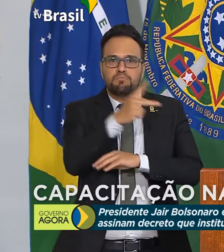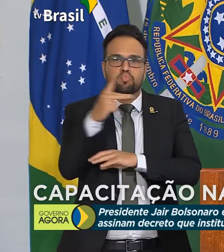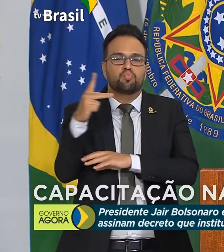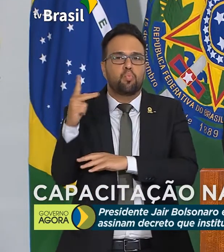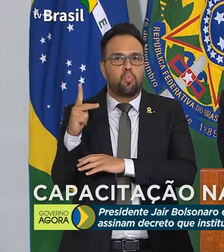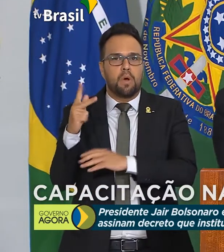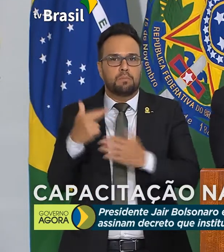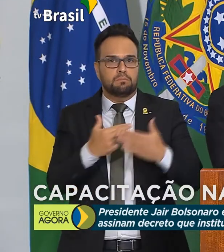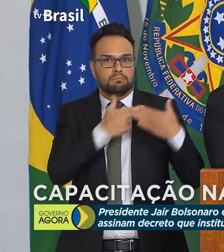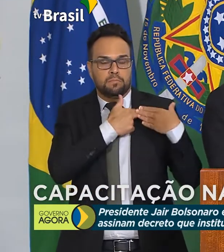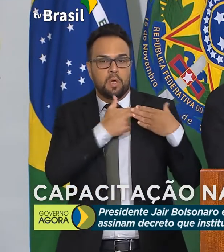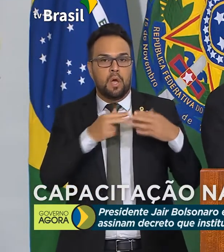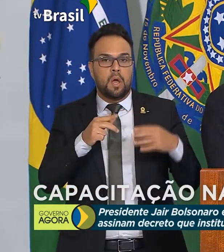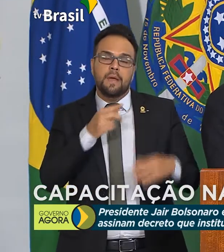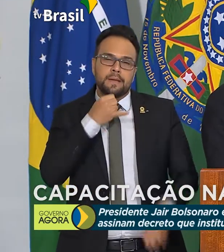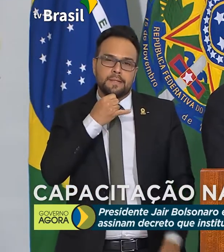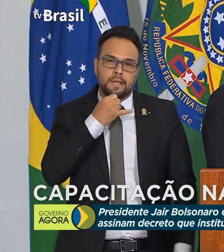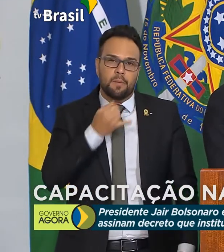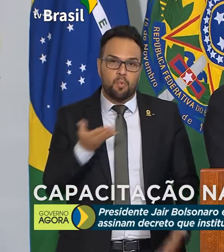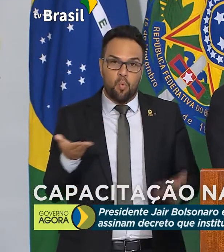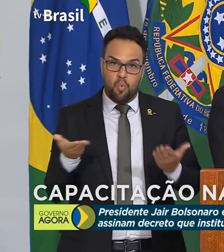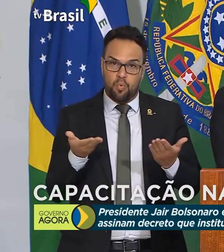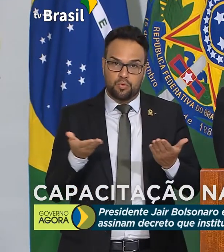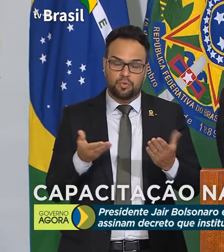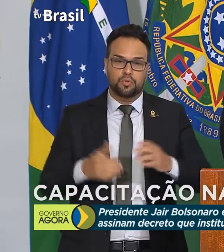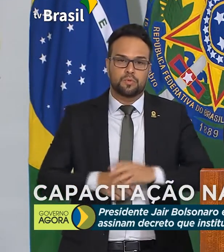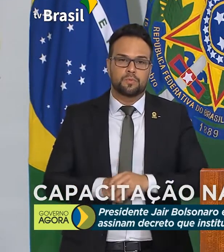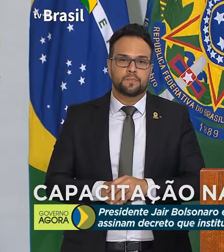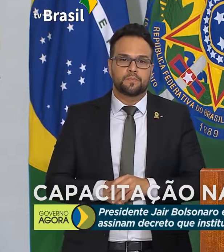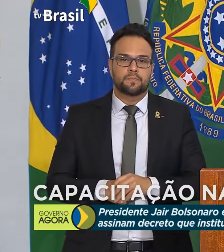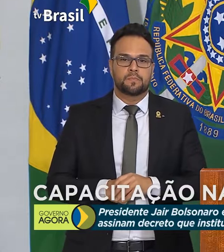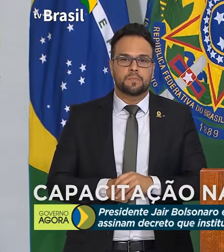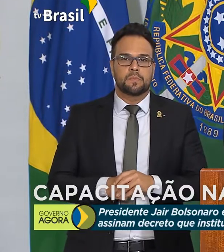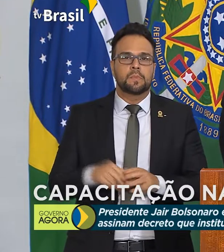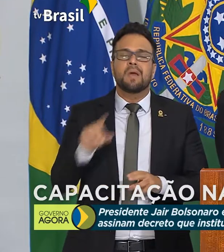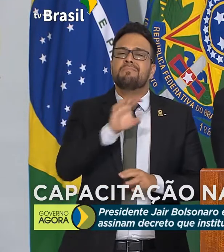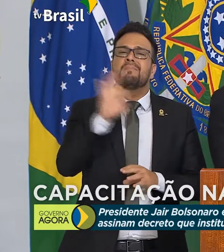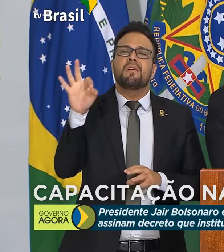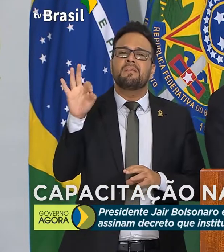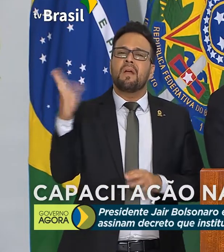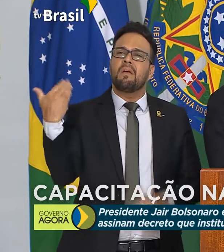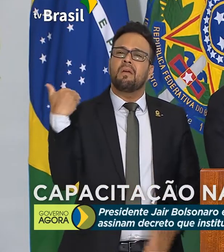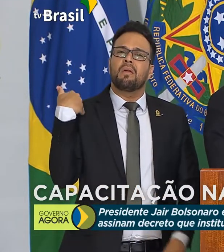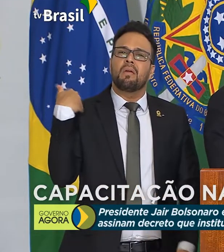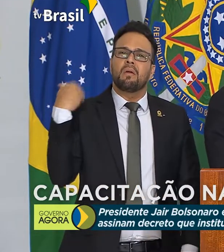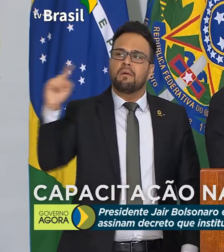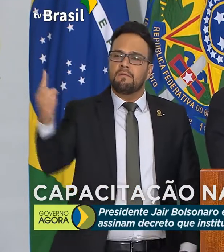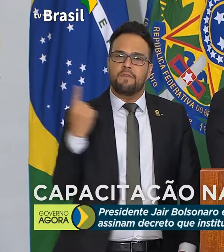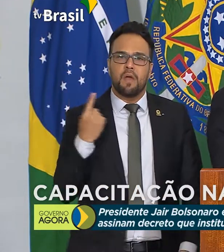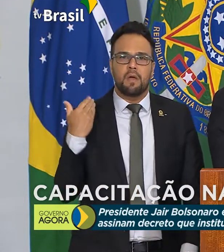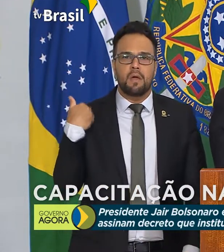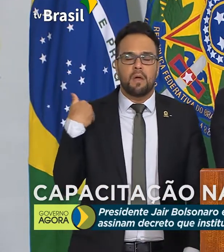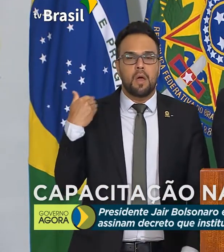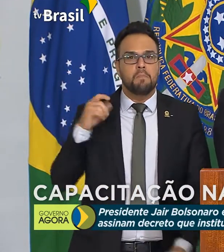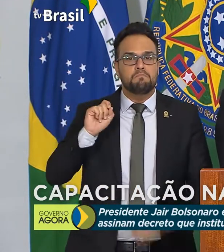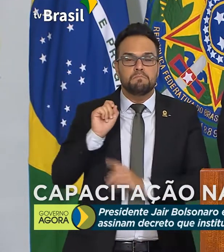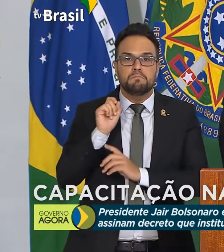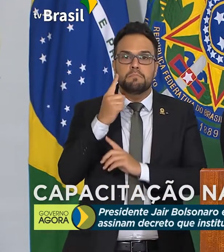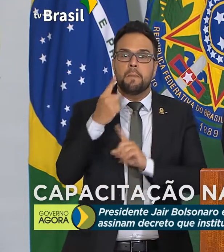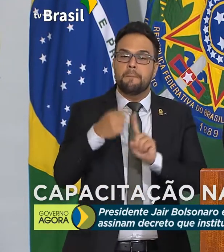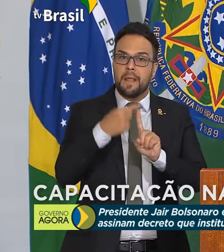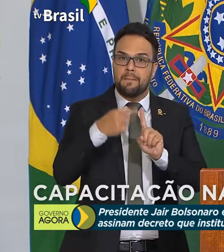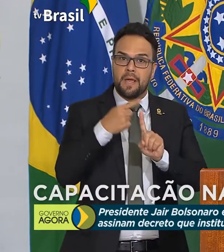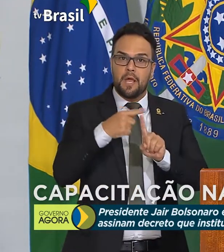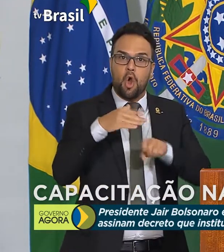Aqui, por exemplo, ninguém vem falar comigo sobre vacina sem que antes passe pelo